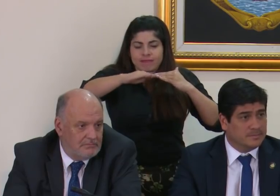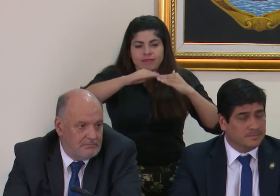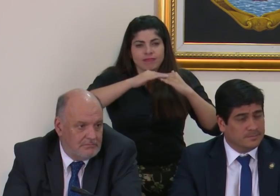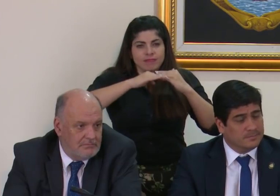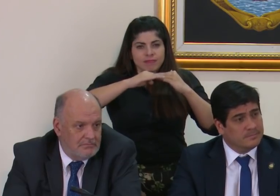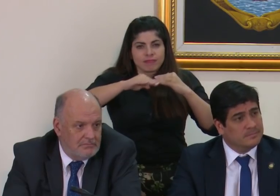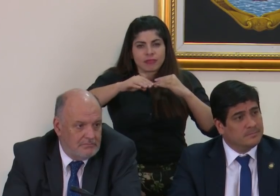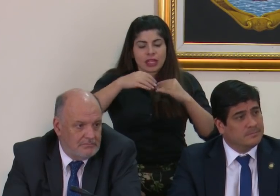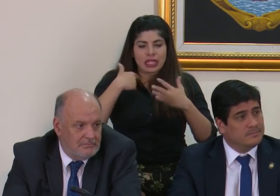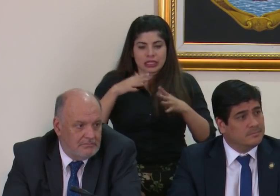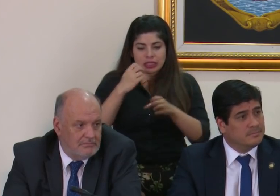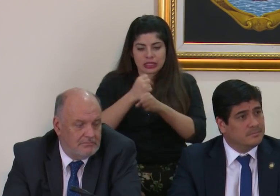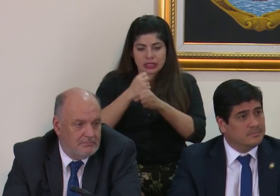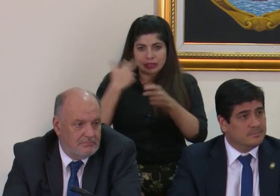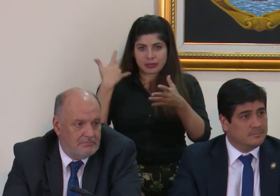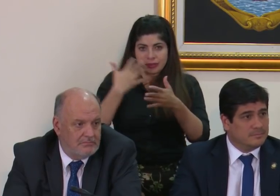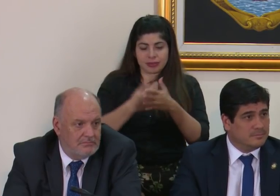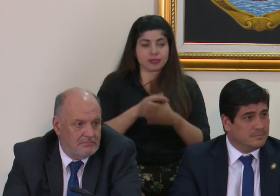adelante